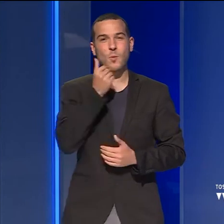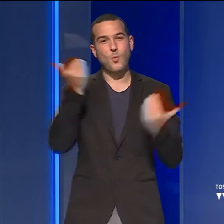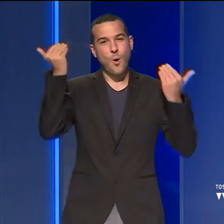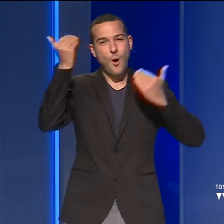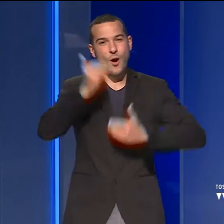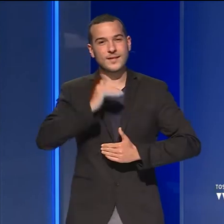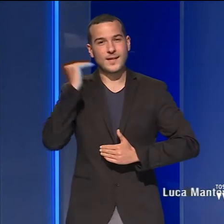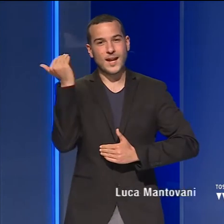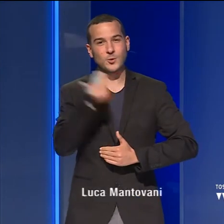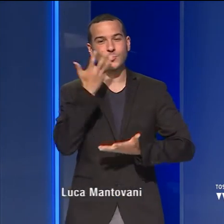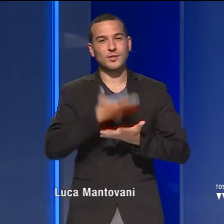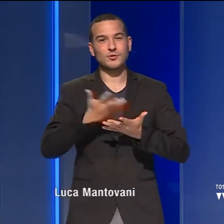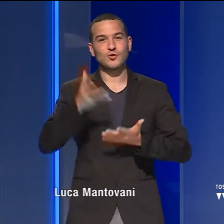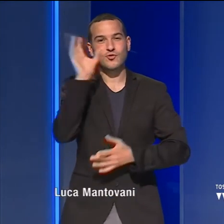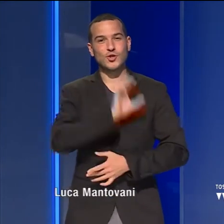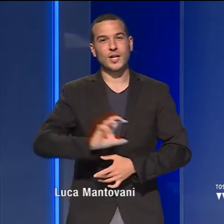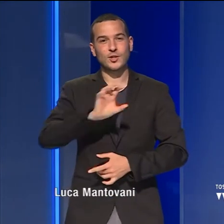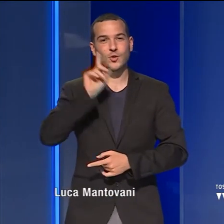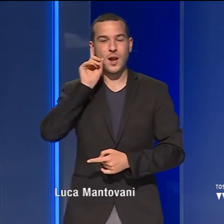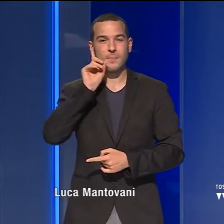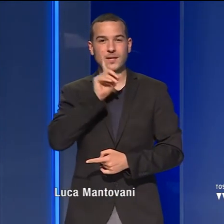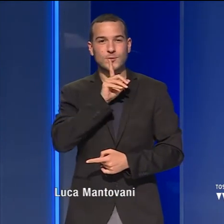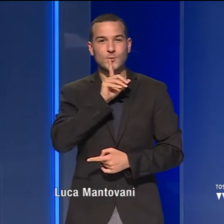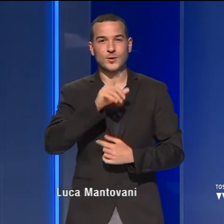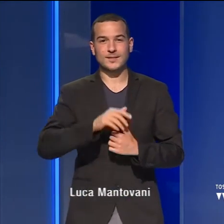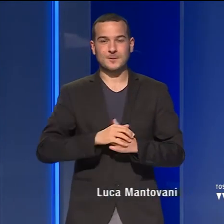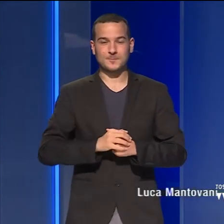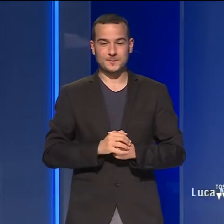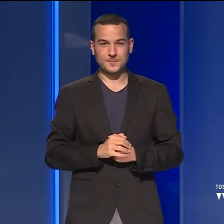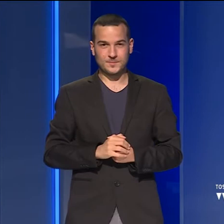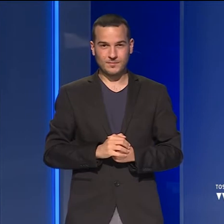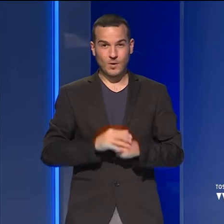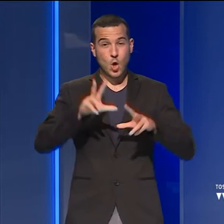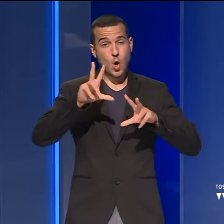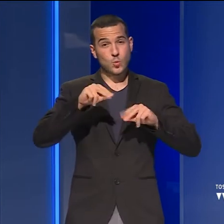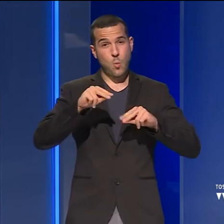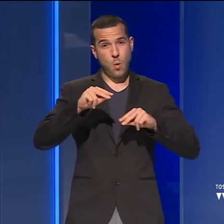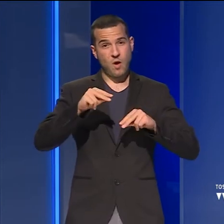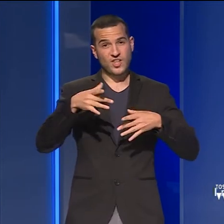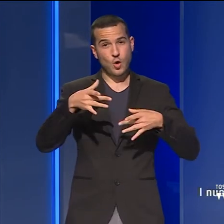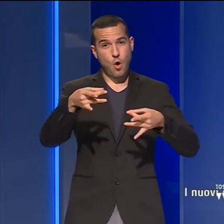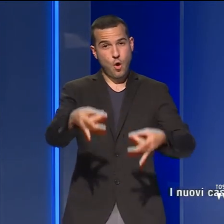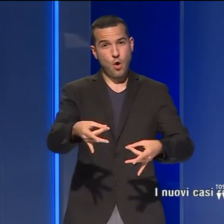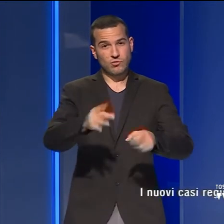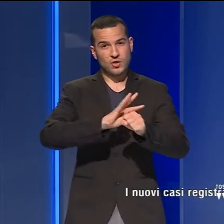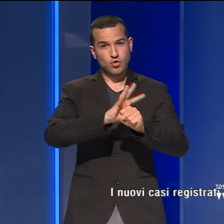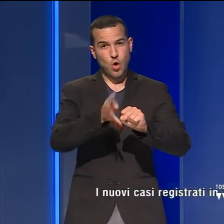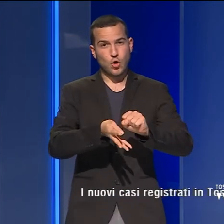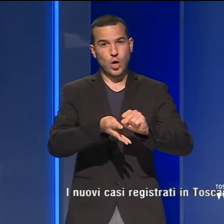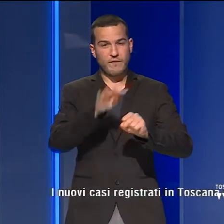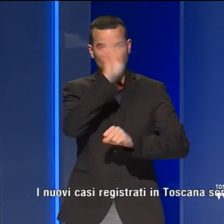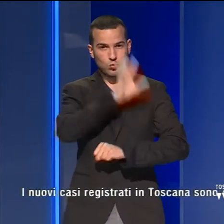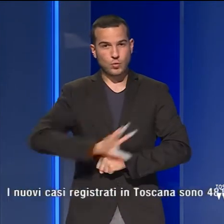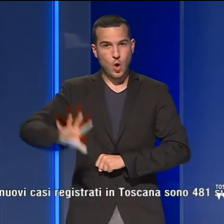Ciao a tutti dal Tg regionale per sordi. I nuovi casi covid registrati in